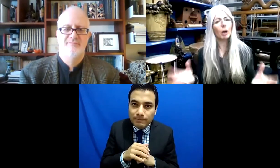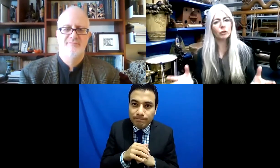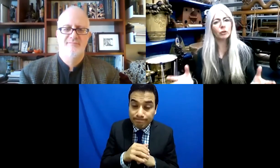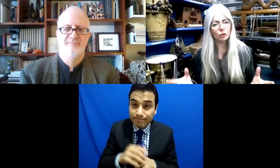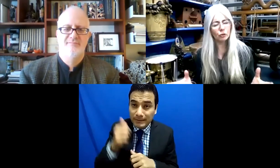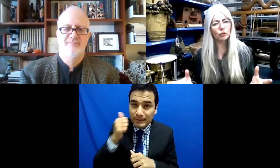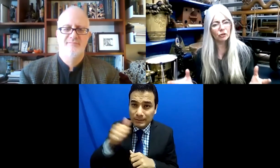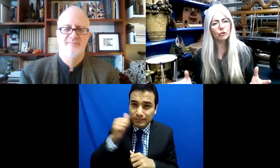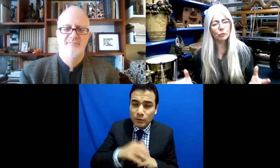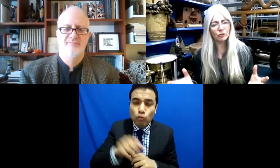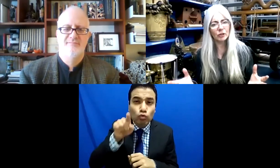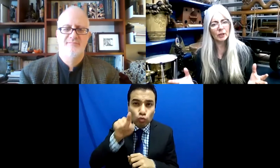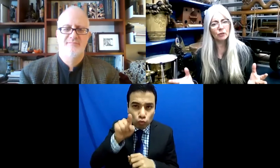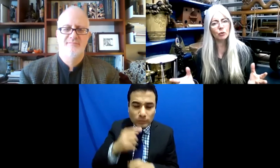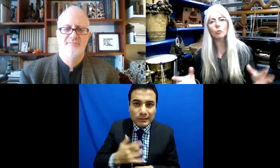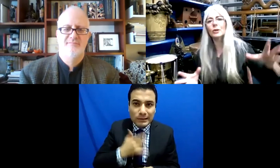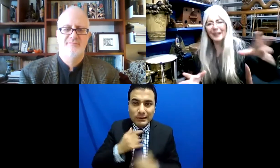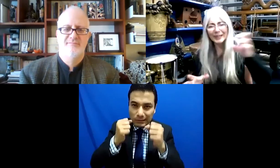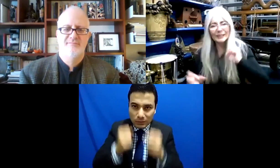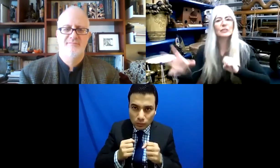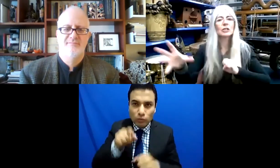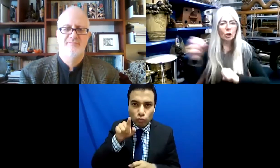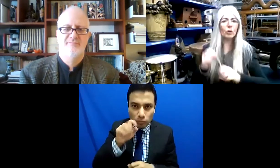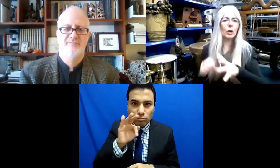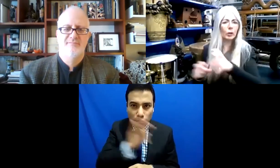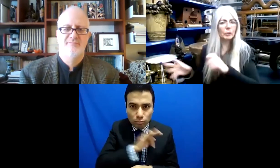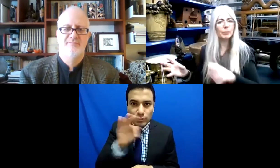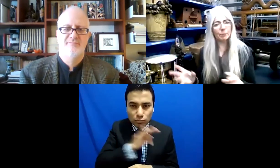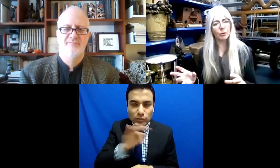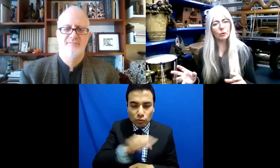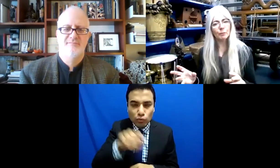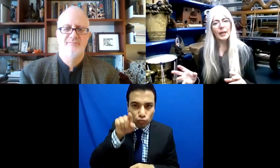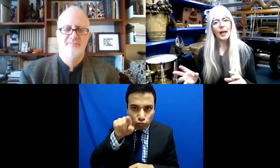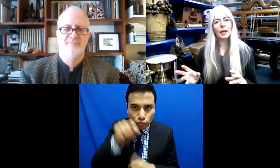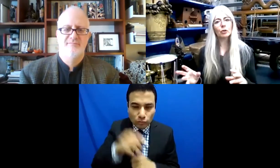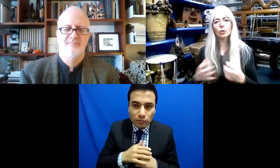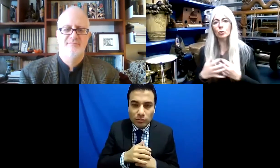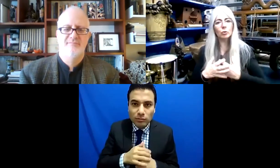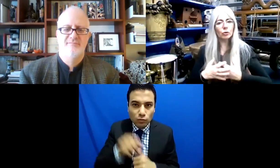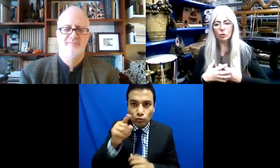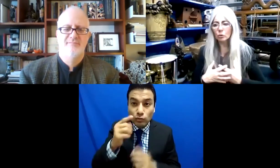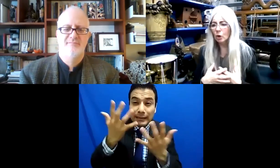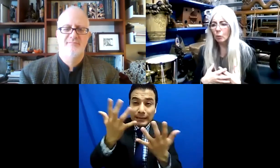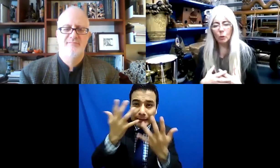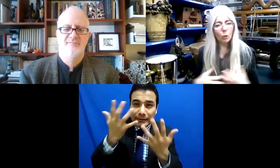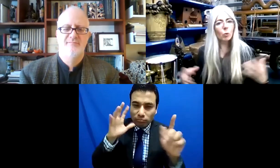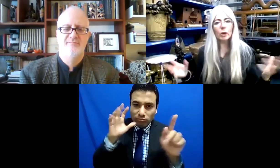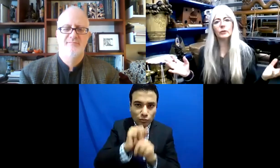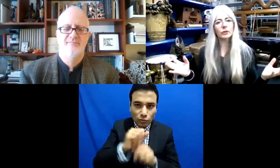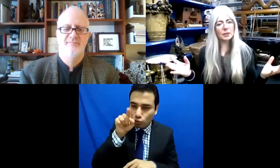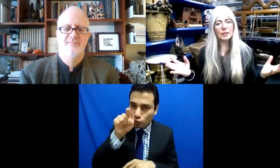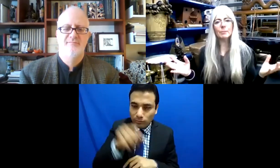tienes que estar segura de que puedes hacer frente a tus propios deseos y no, no